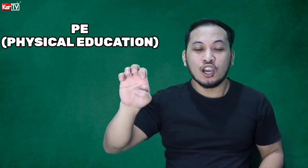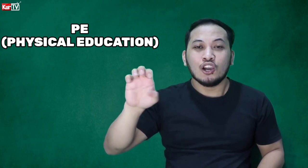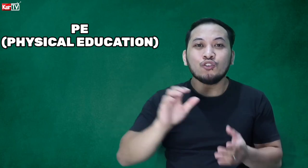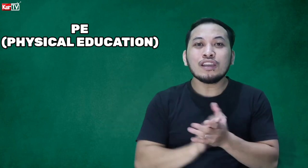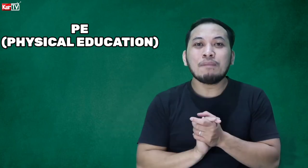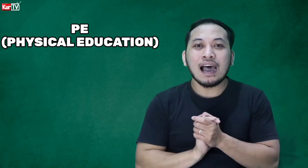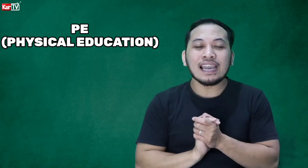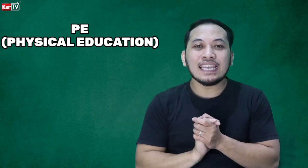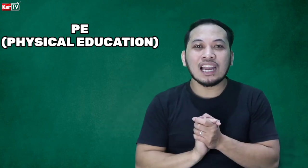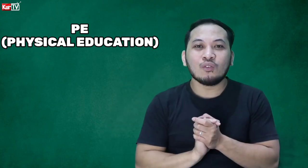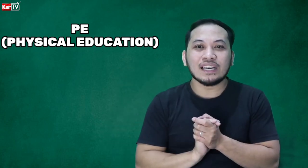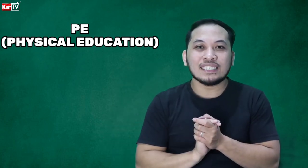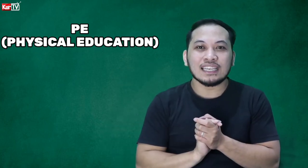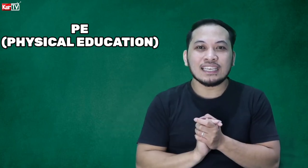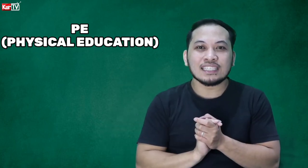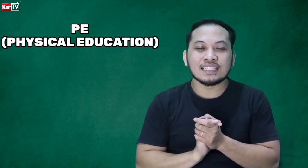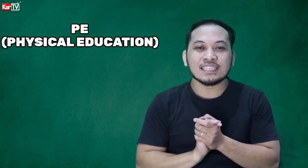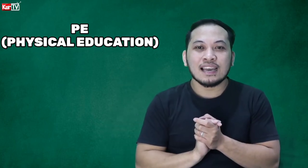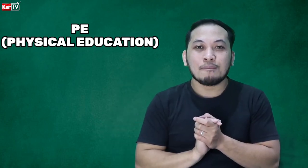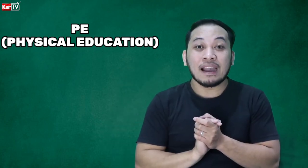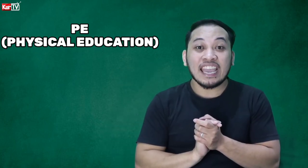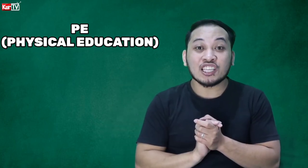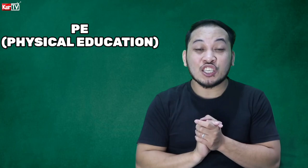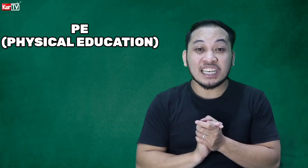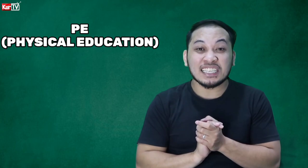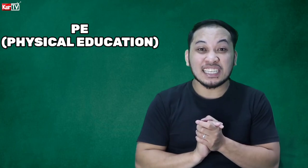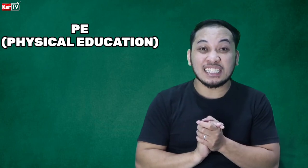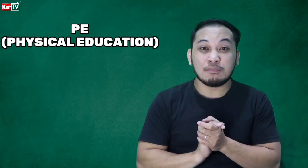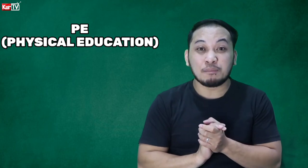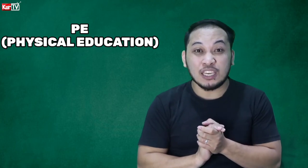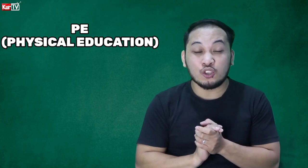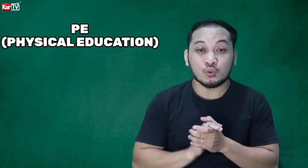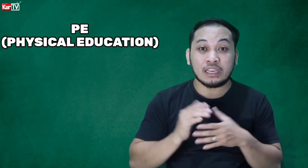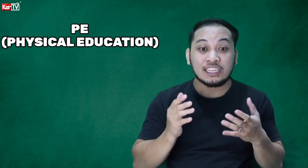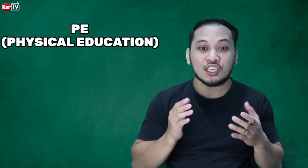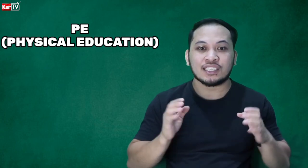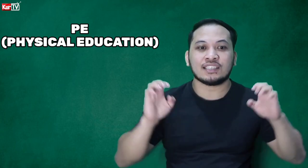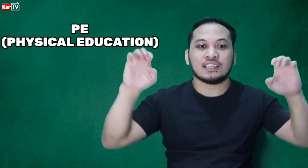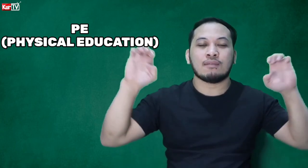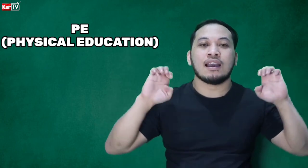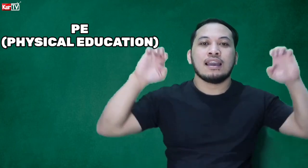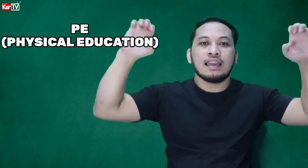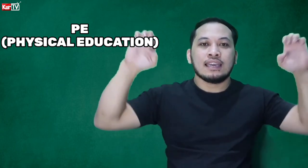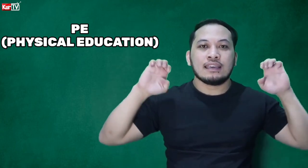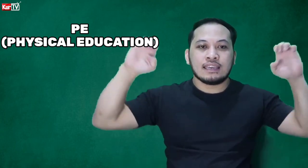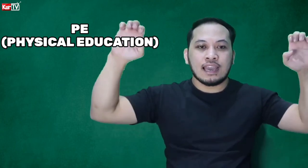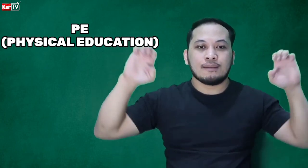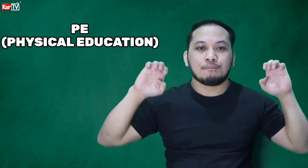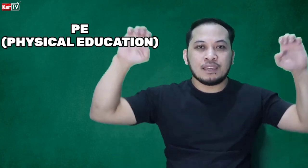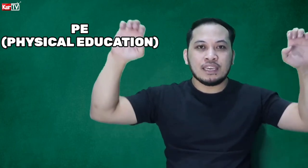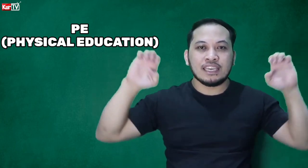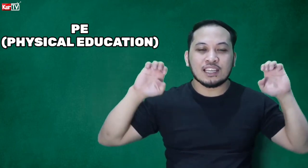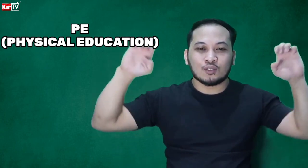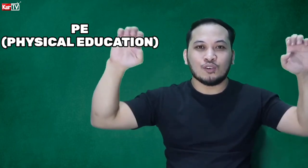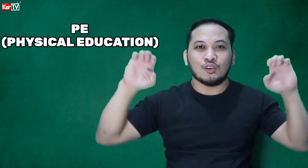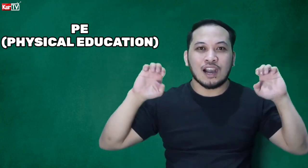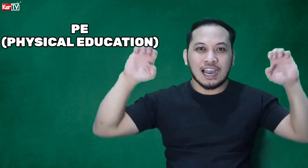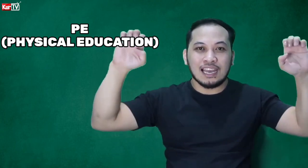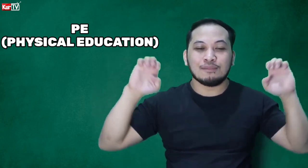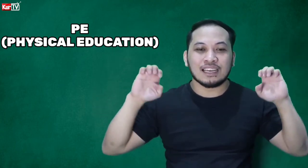Yung iba, ang ginagawa dyan is pag-exercise kasi, di ba?-E usually exercise, di ba? Ayan. P-E na to. Alam na